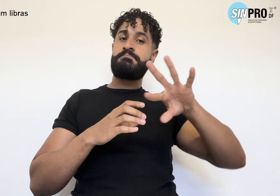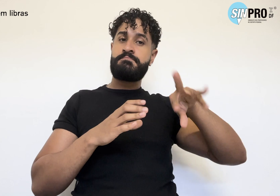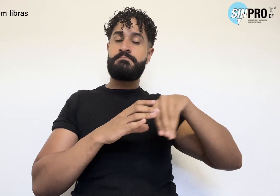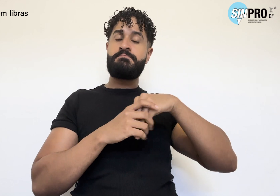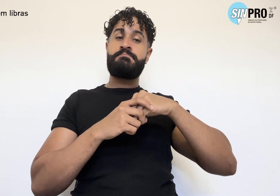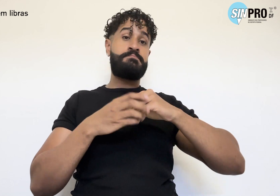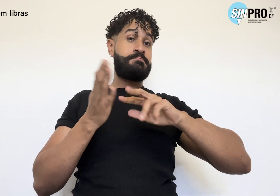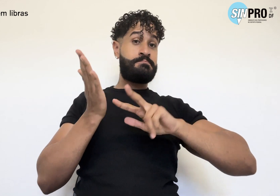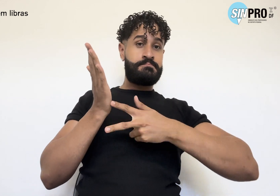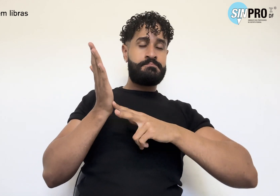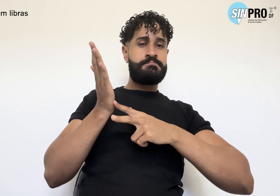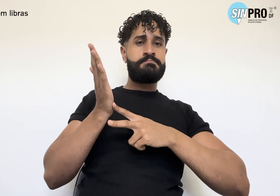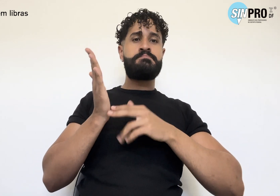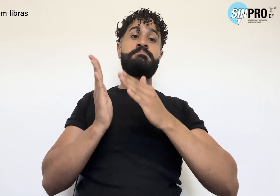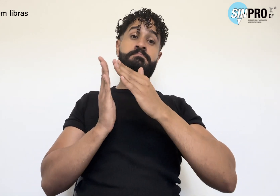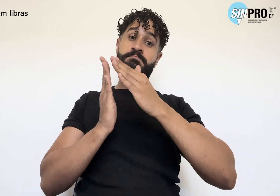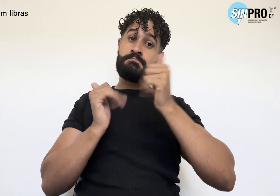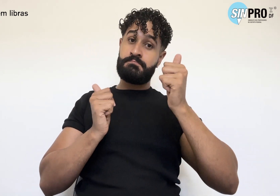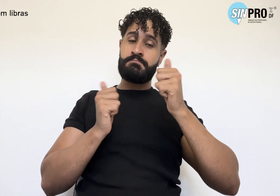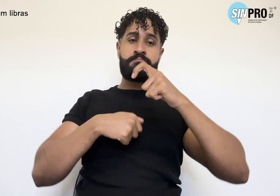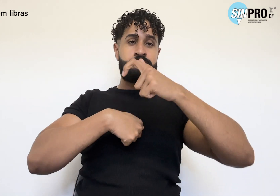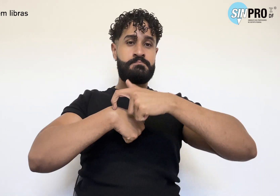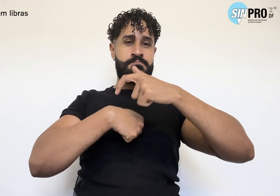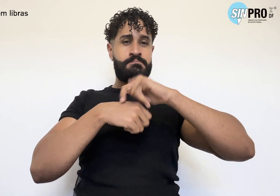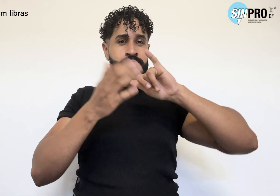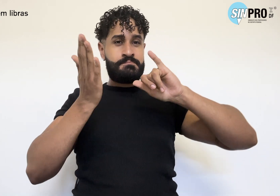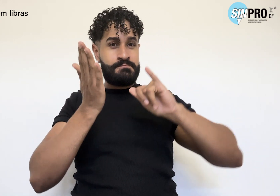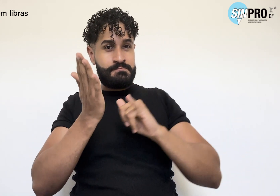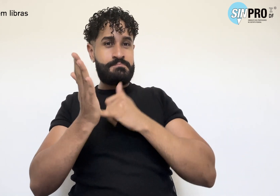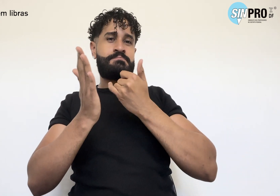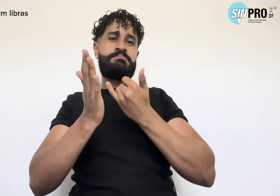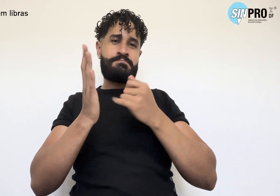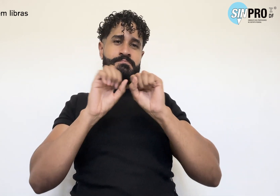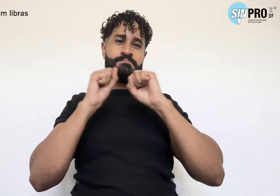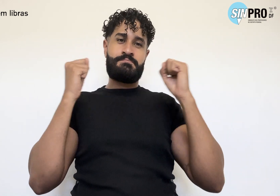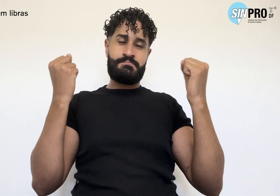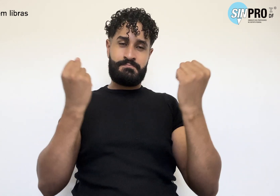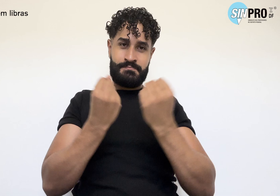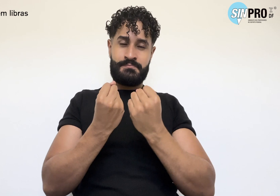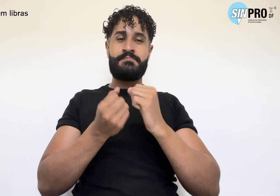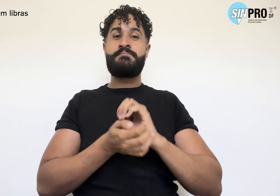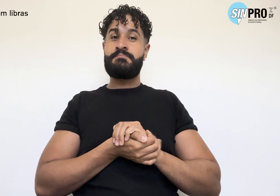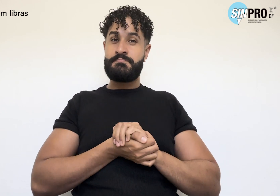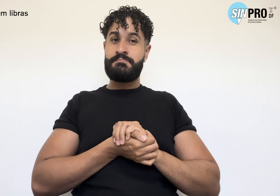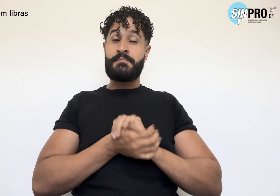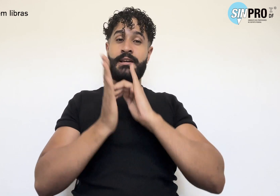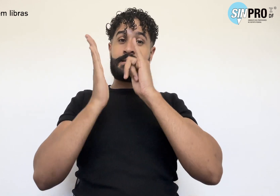que a solicitarem no ato da inscrição para o seminário. As inscrições estão